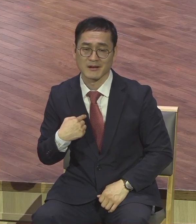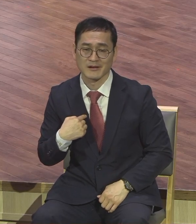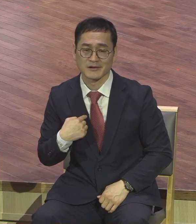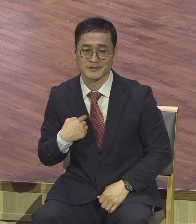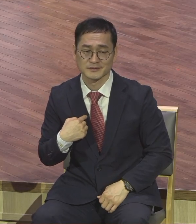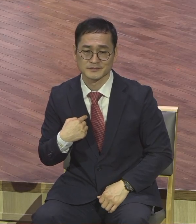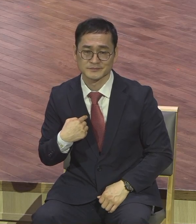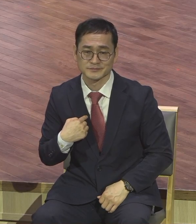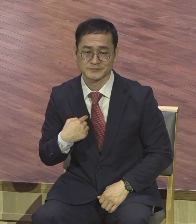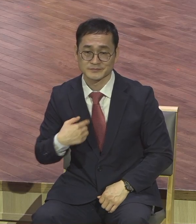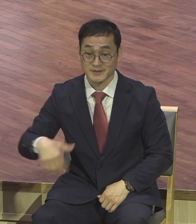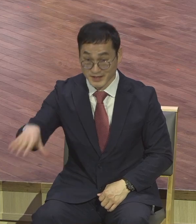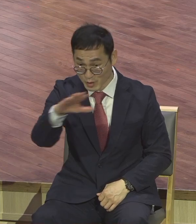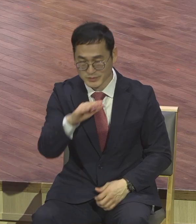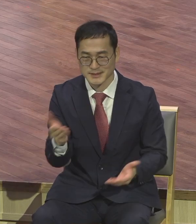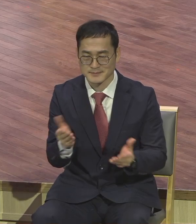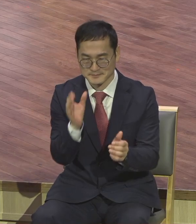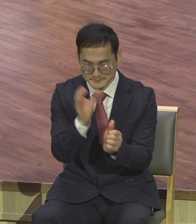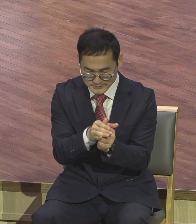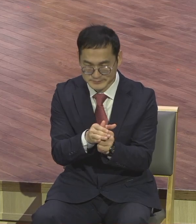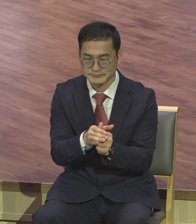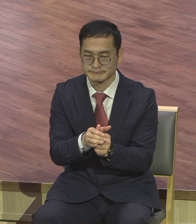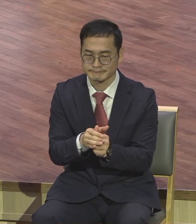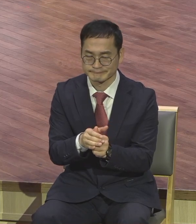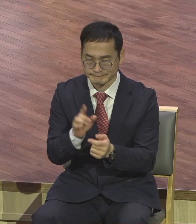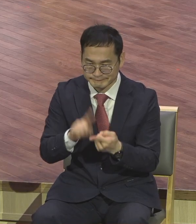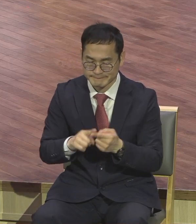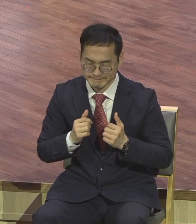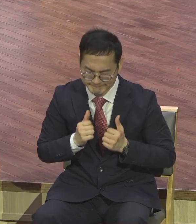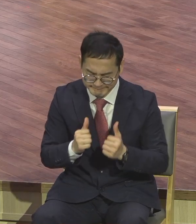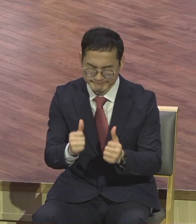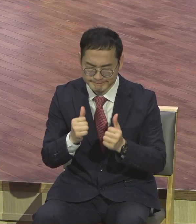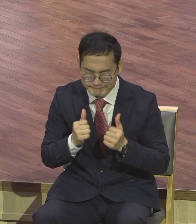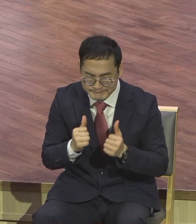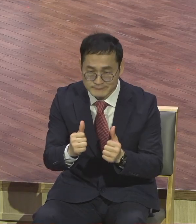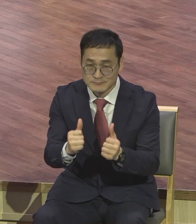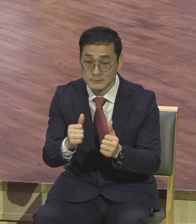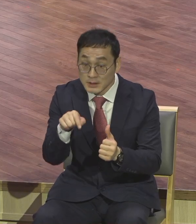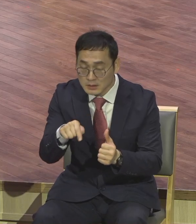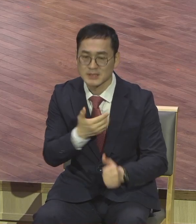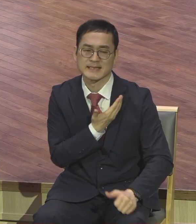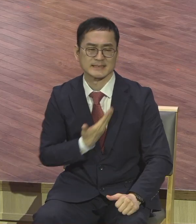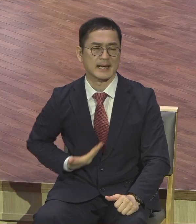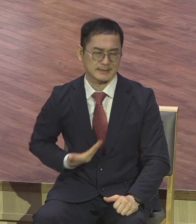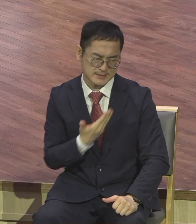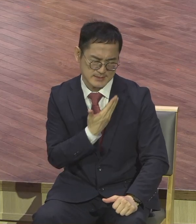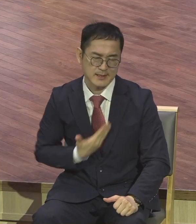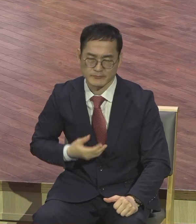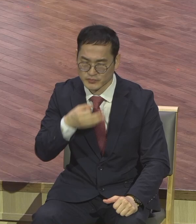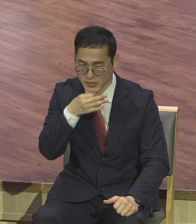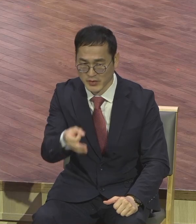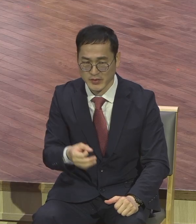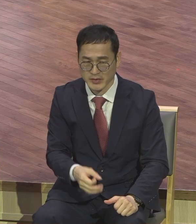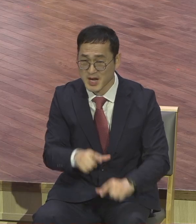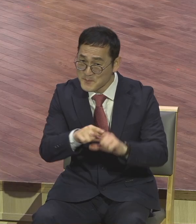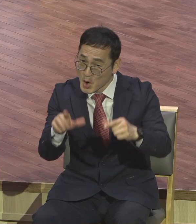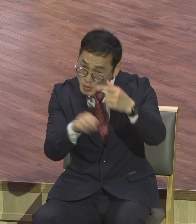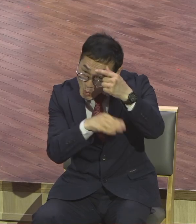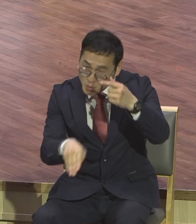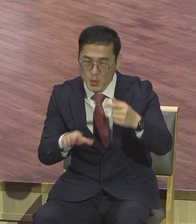평신도 아니라는 거예요. 아멘 제자입니다. 제자는요 완전히 지역을 장하는 겁니다. 2, 3, 7 나라